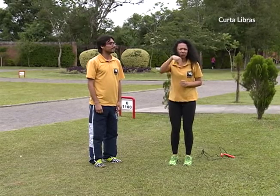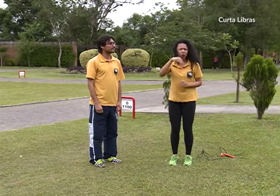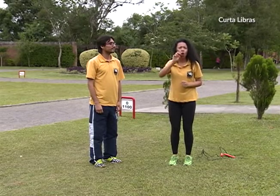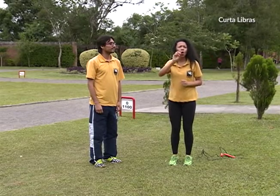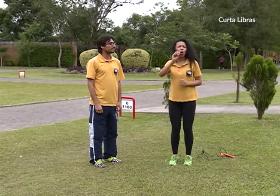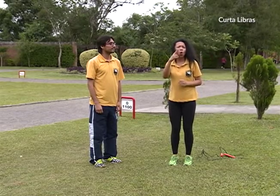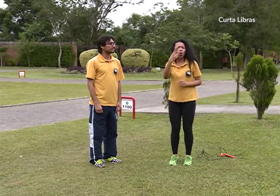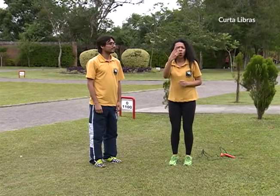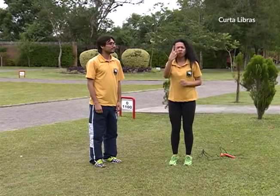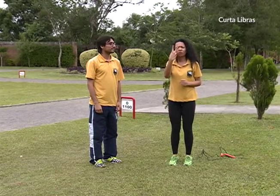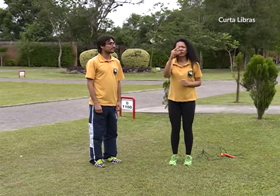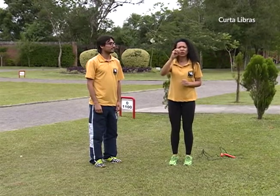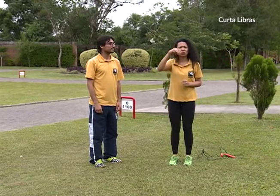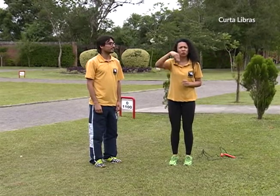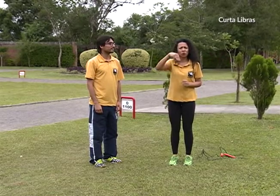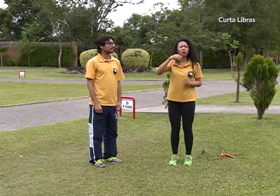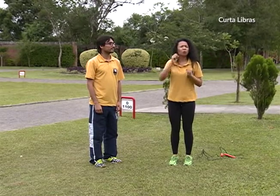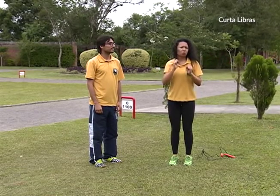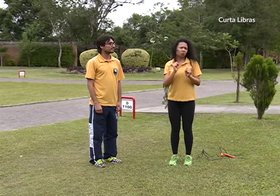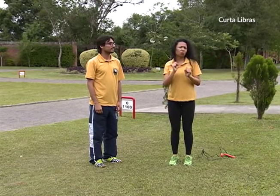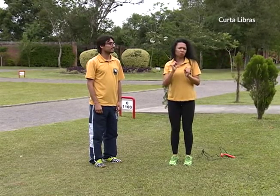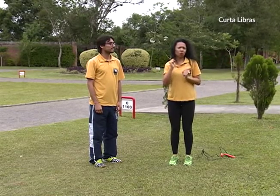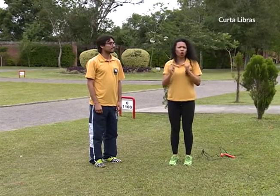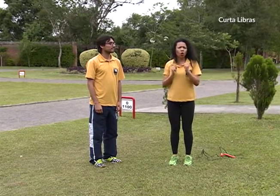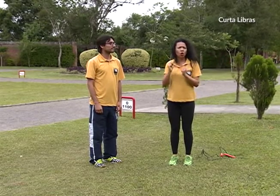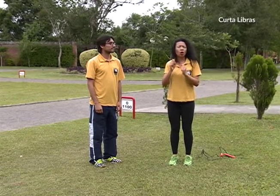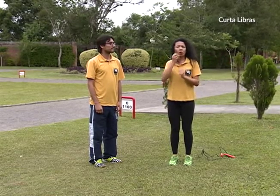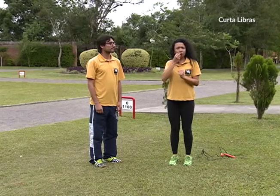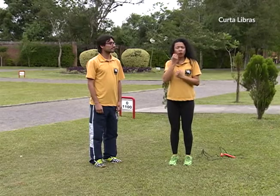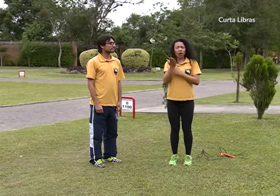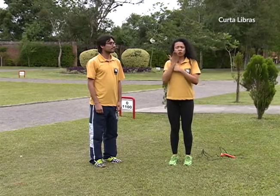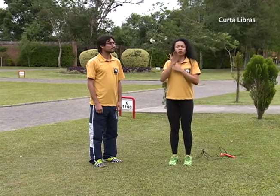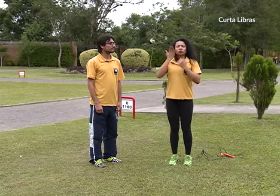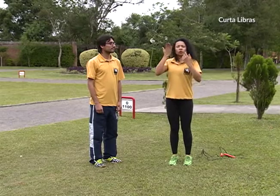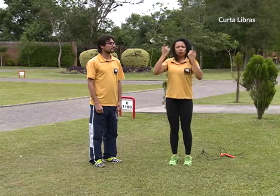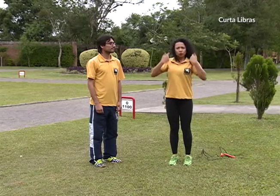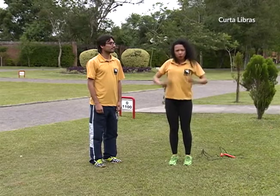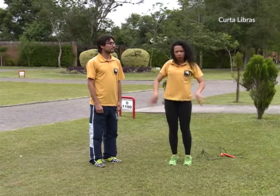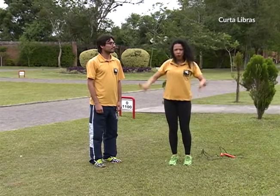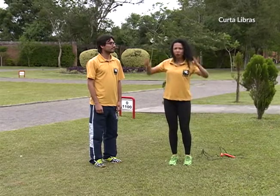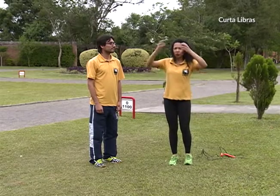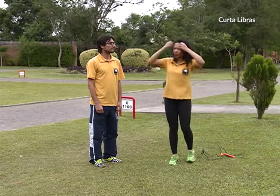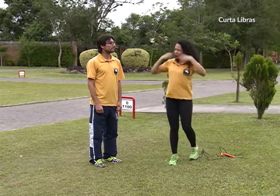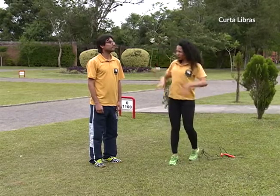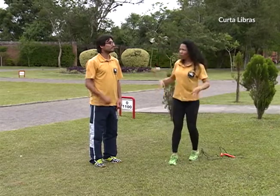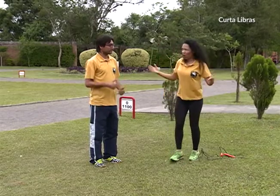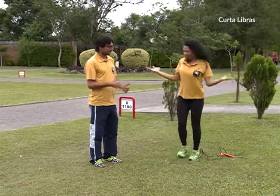ou 20 minutos, que já ajuda na saúde do corpo. Agora vamos pular corda?